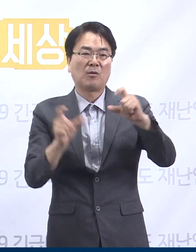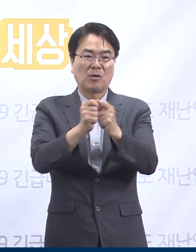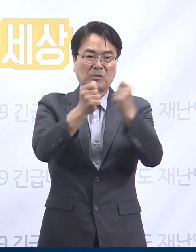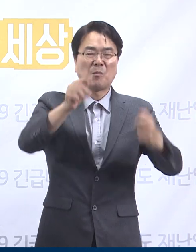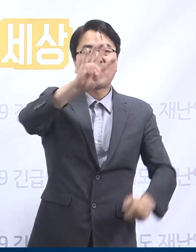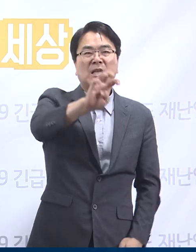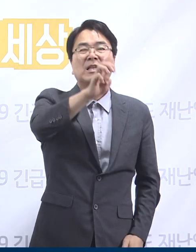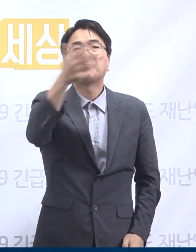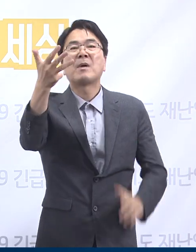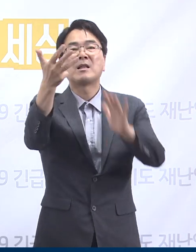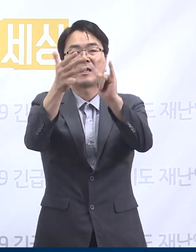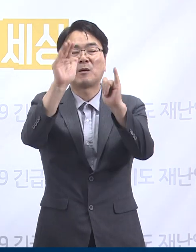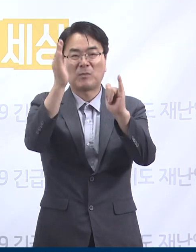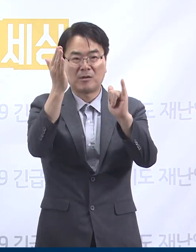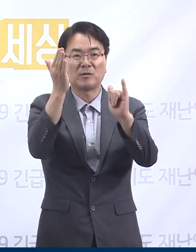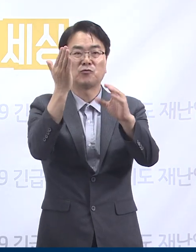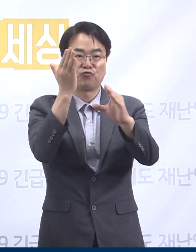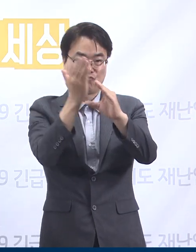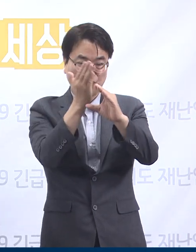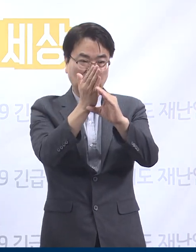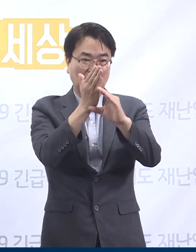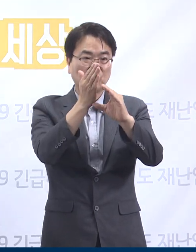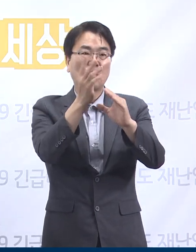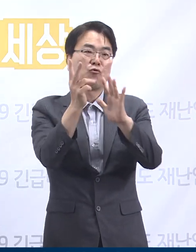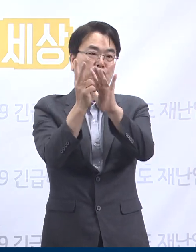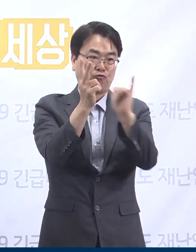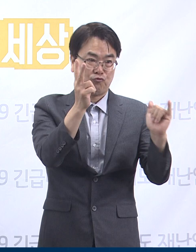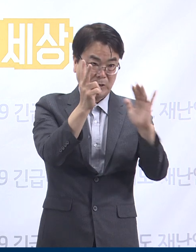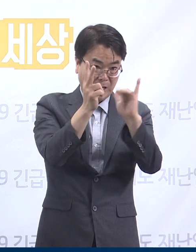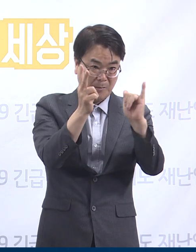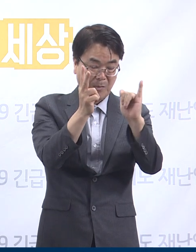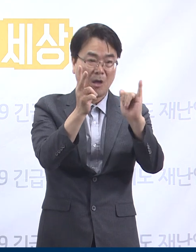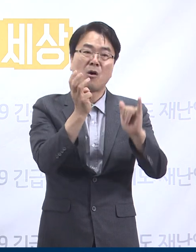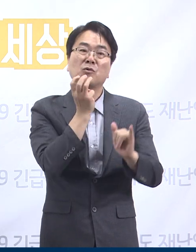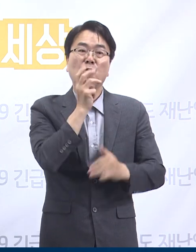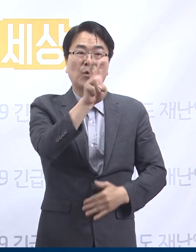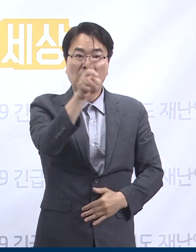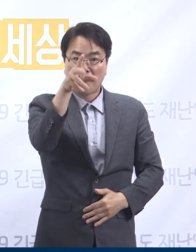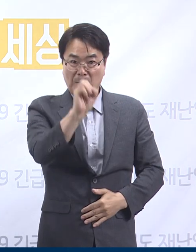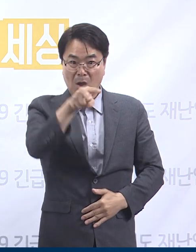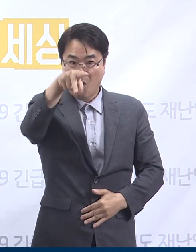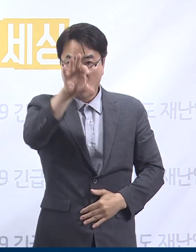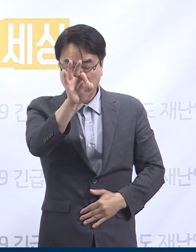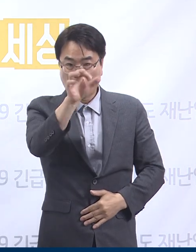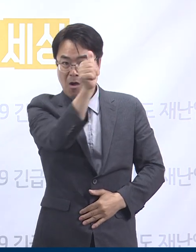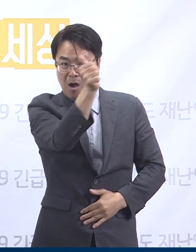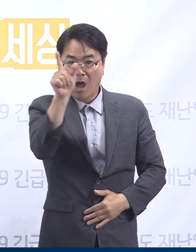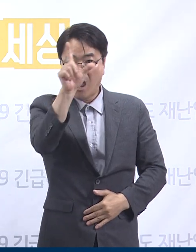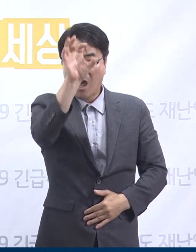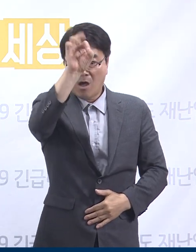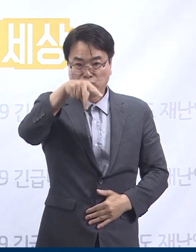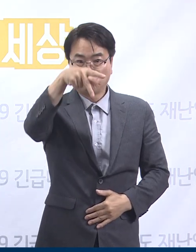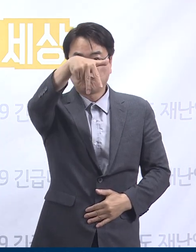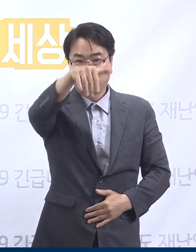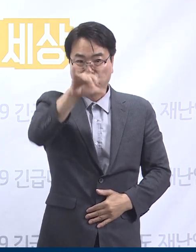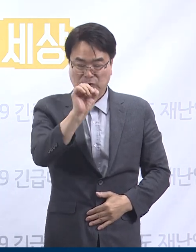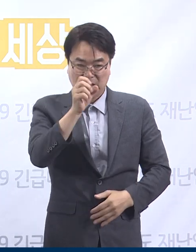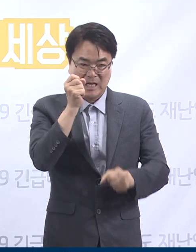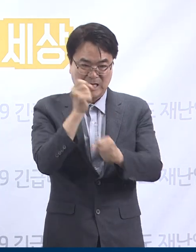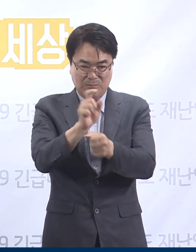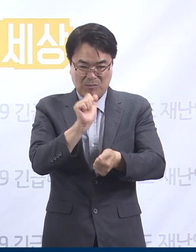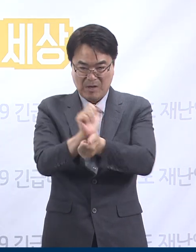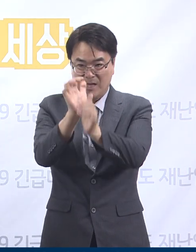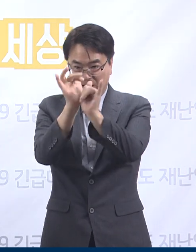추가 확진자 중 2명은 서울 소재 명성하우진 관련 기확진된 해당 업체 직원의 접촉자들로 6월